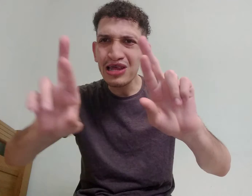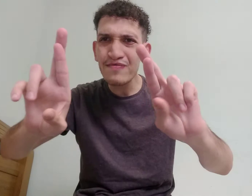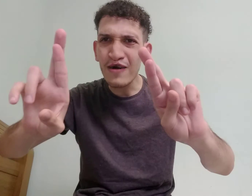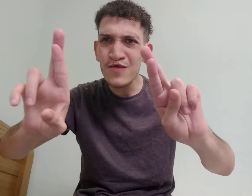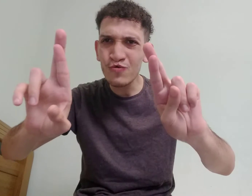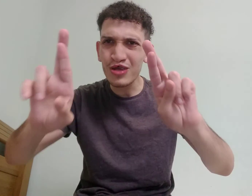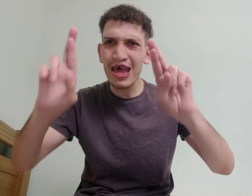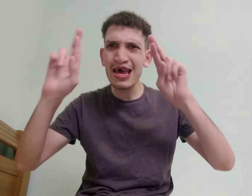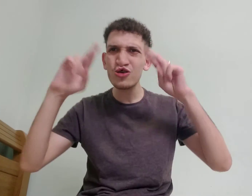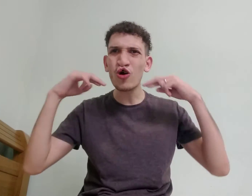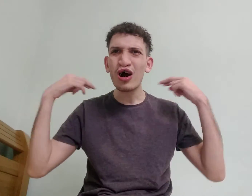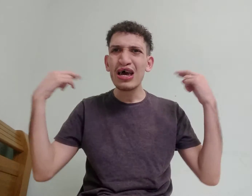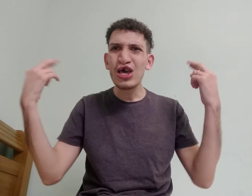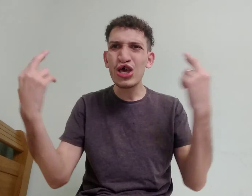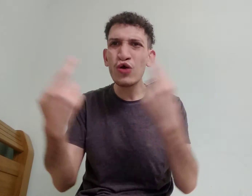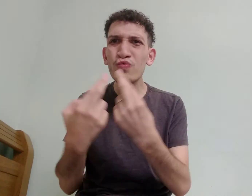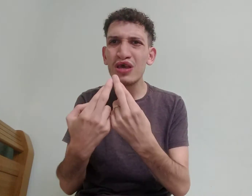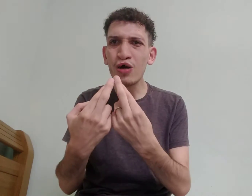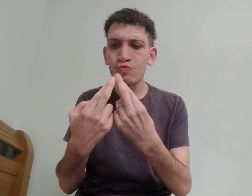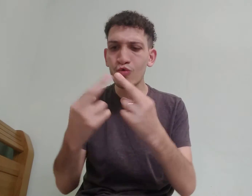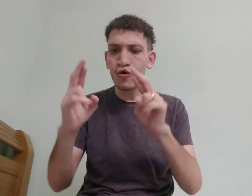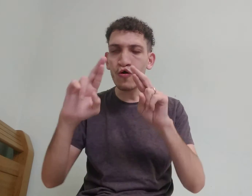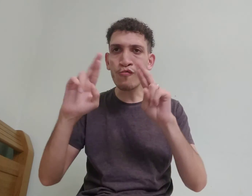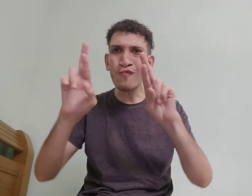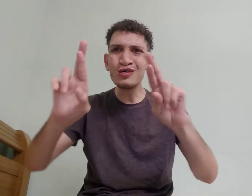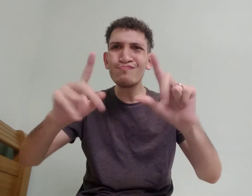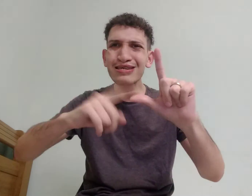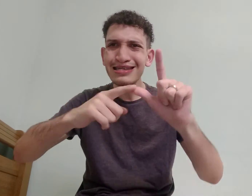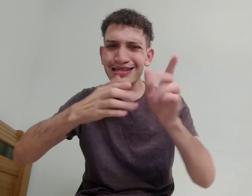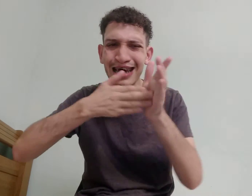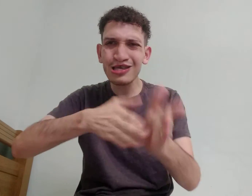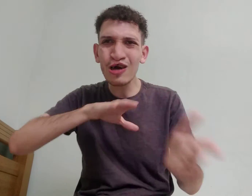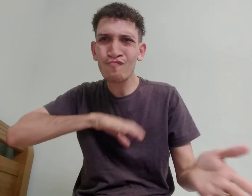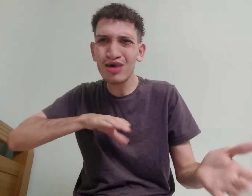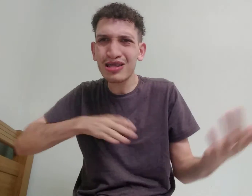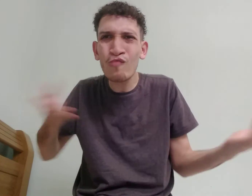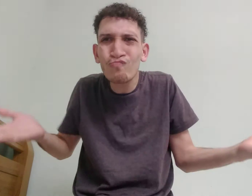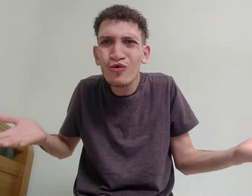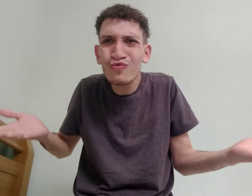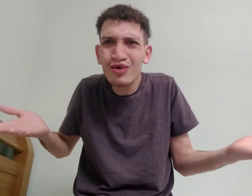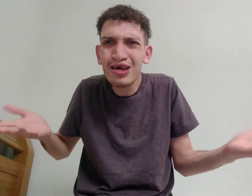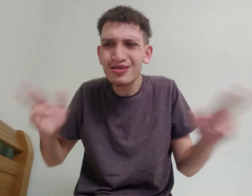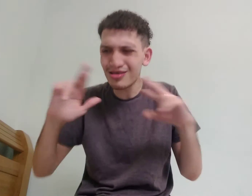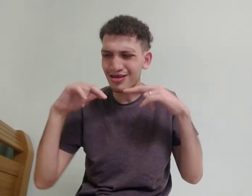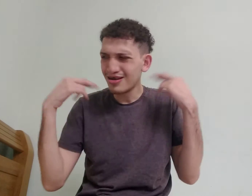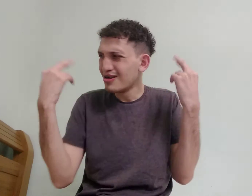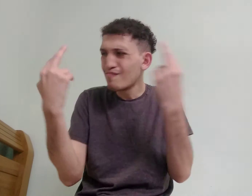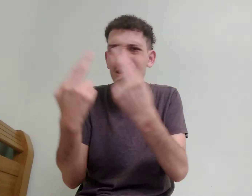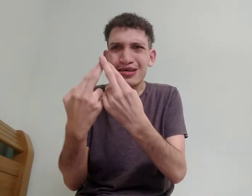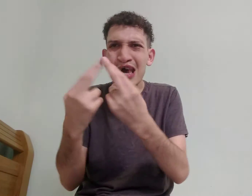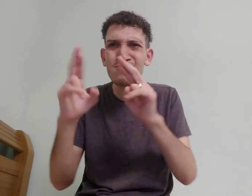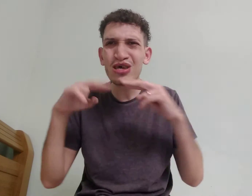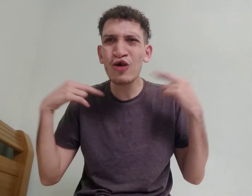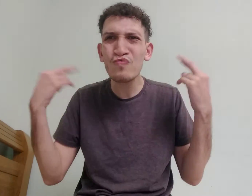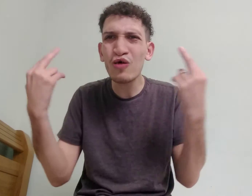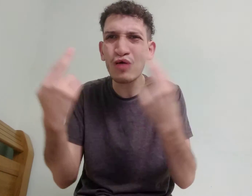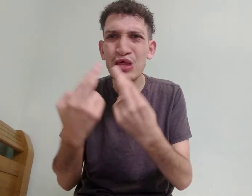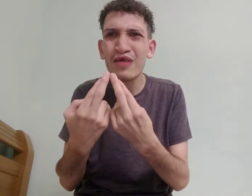vem em R, reunião, como se precisasse acompanhar o português, percebe? Reunião com a letra R,